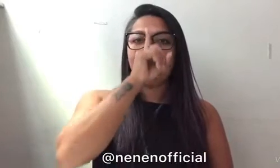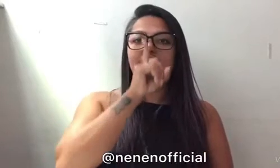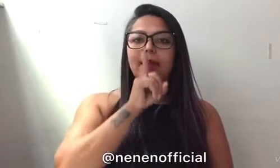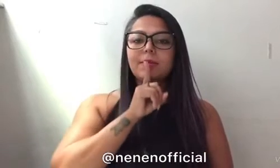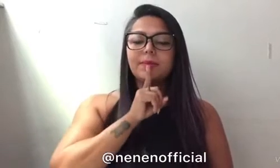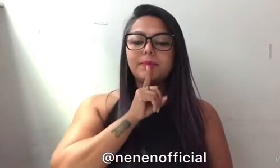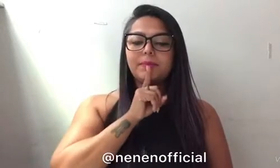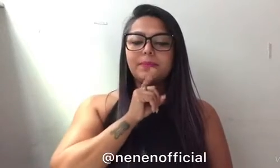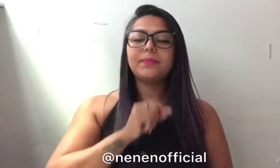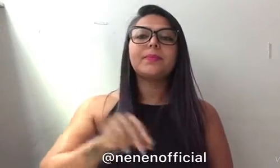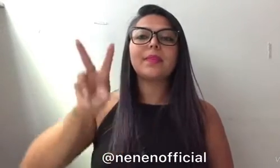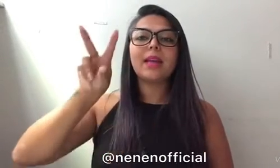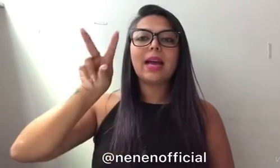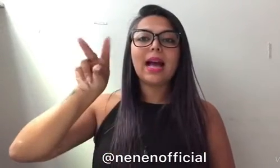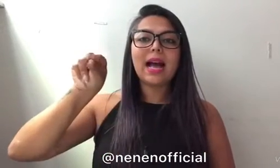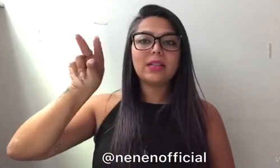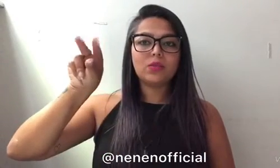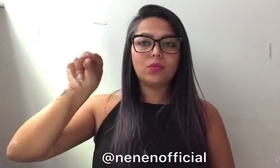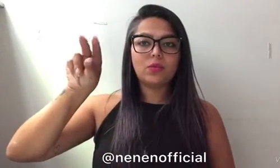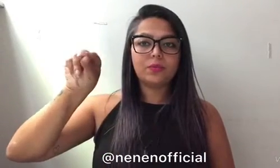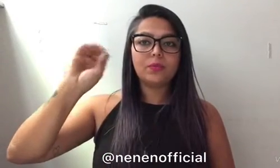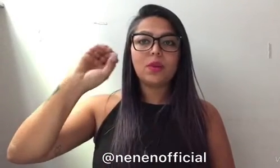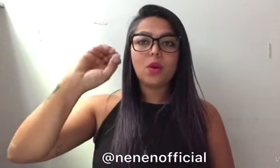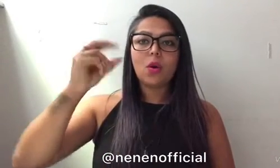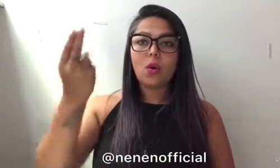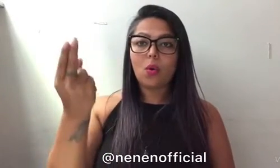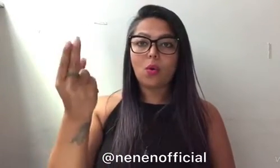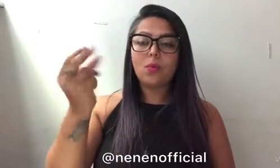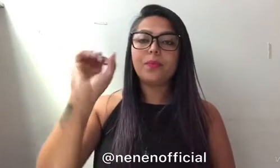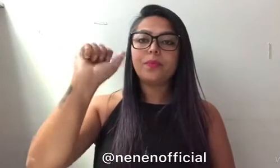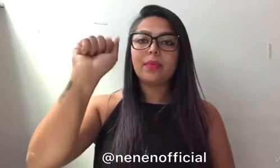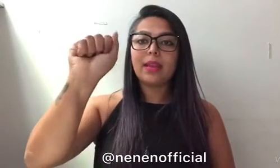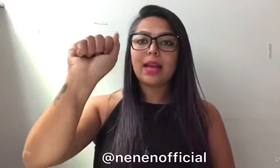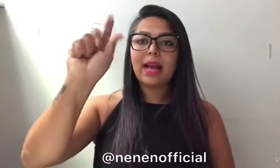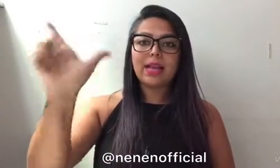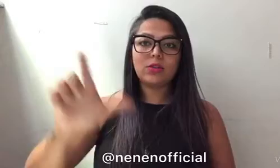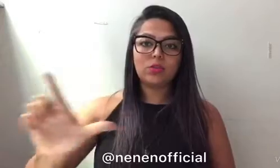Amarelo. Azul. Ou azul.